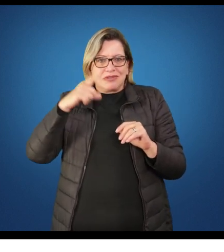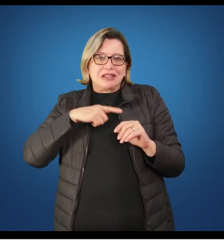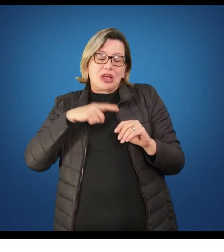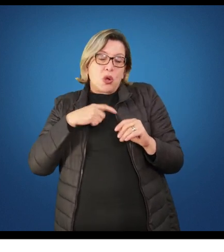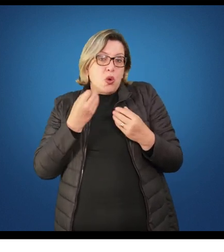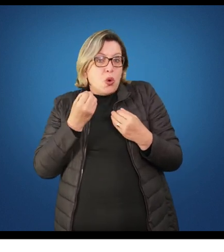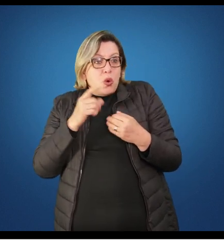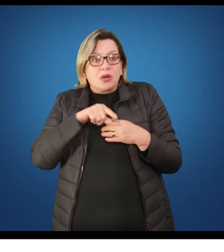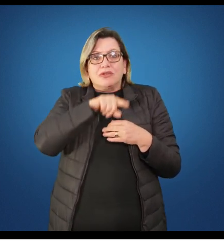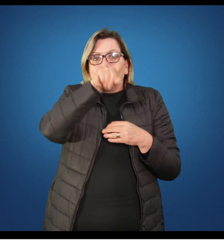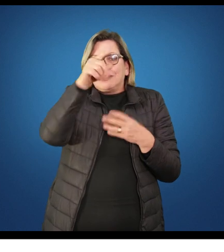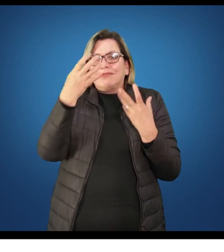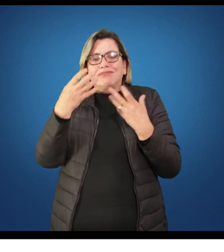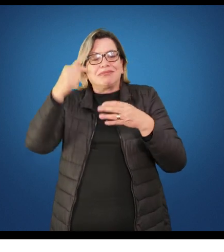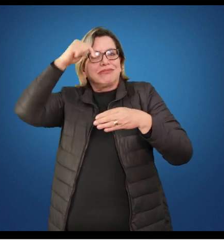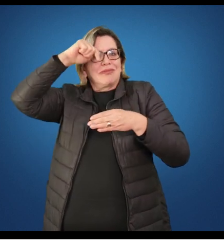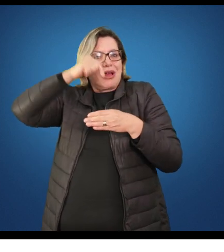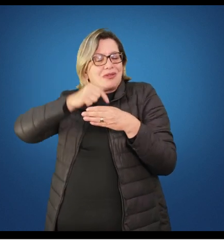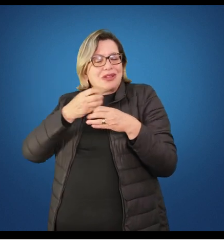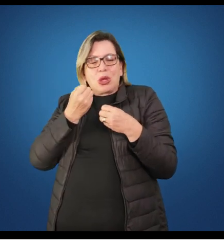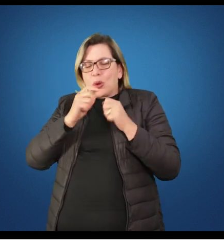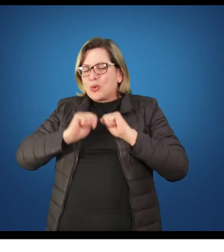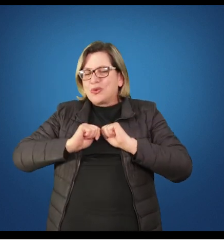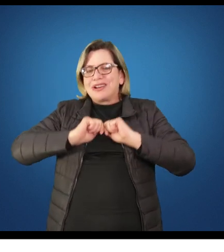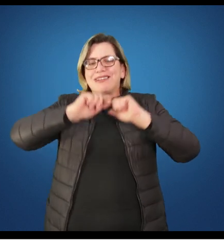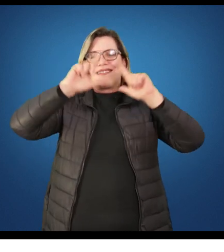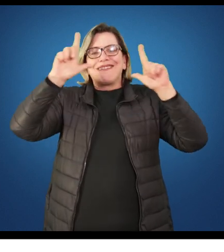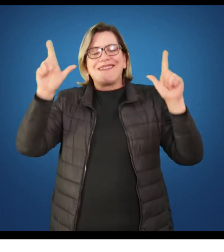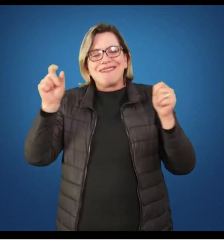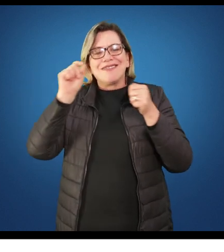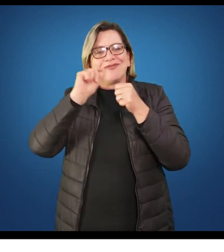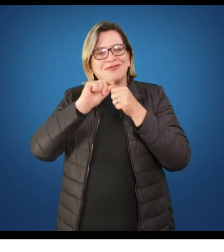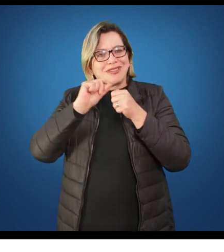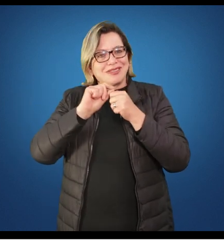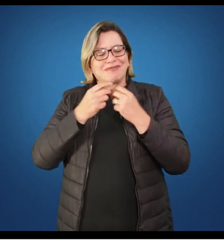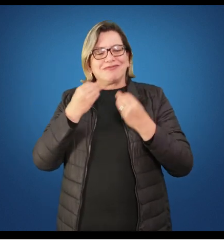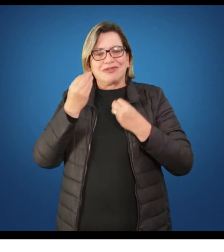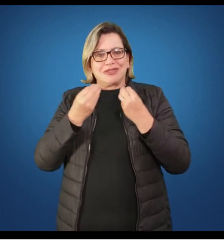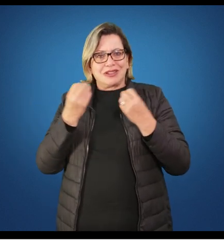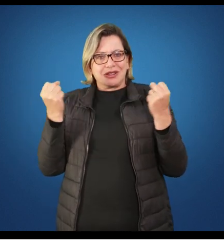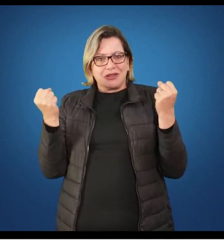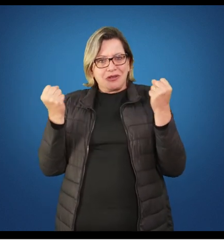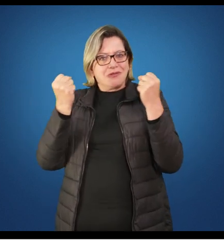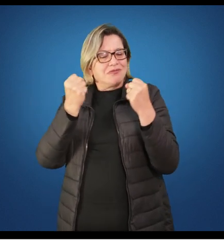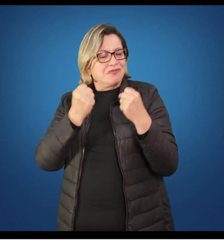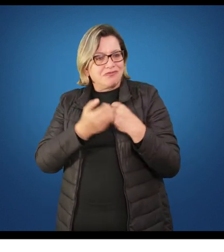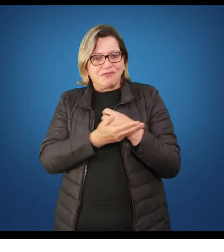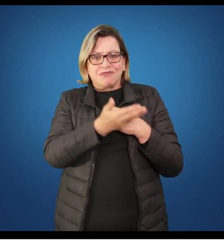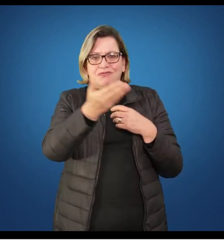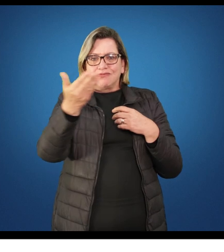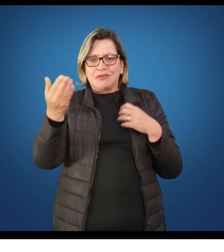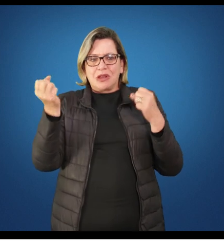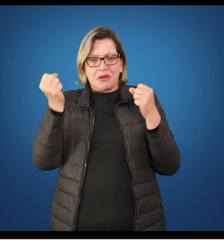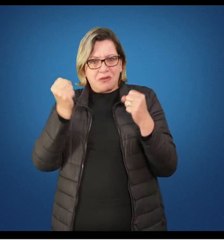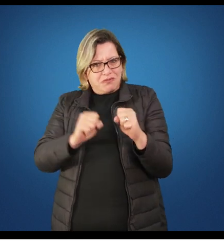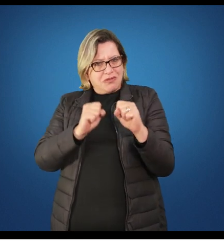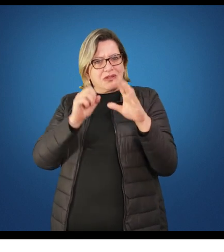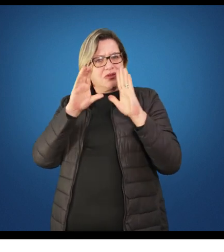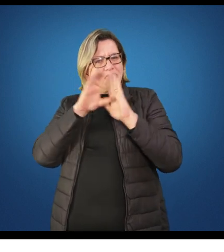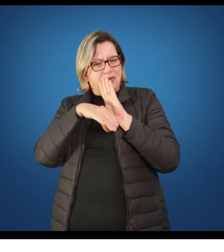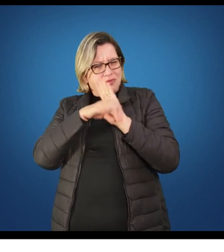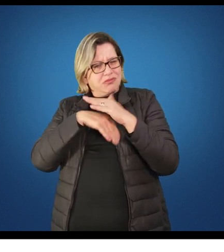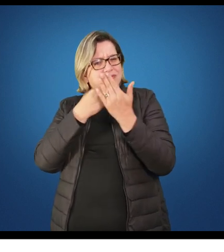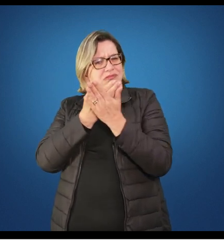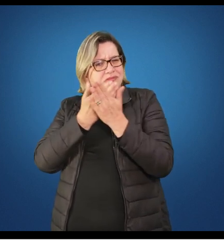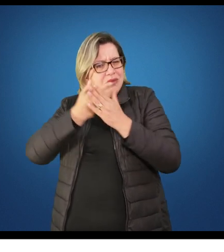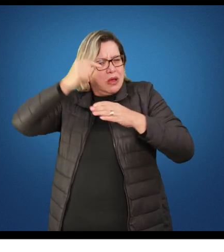queiram aprofundar ou esclarecer. Desta forma, você poderá, então, ir aprofundando cada conceito